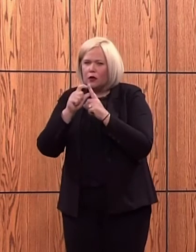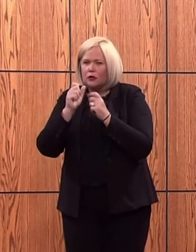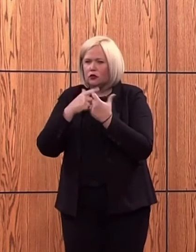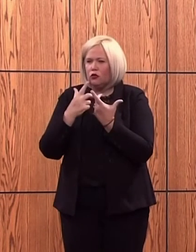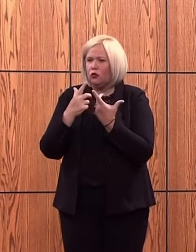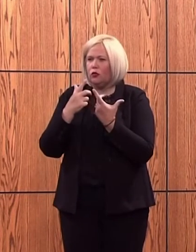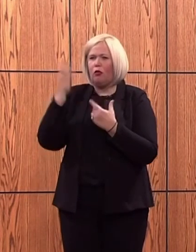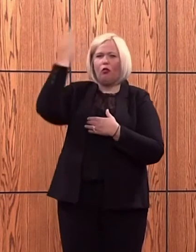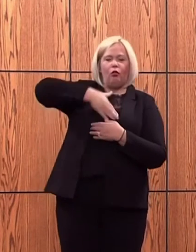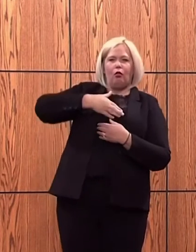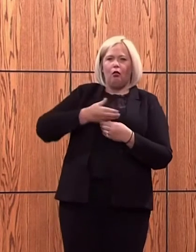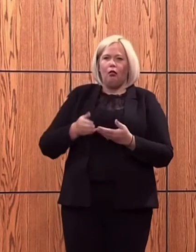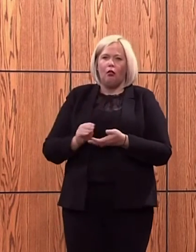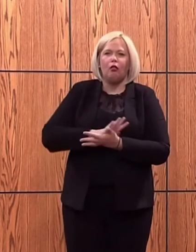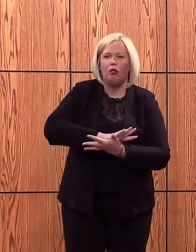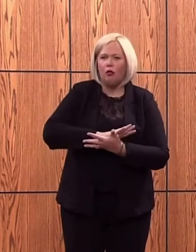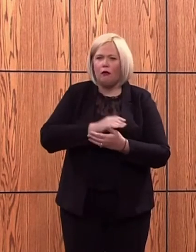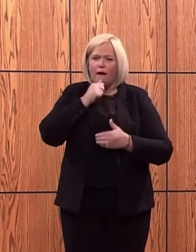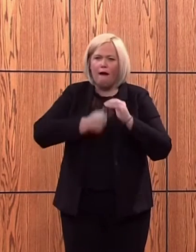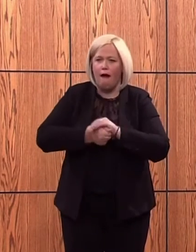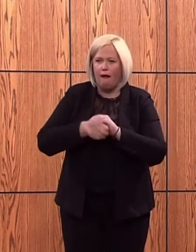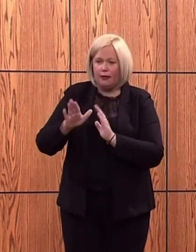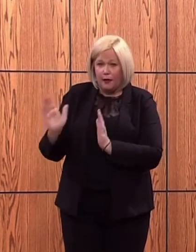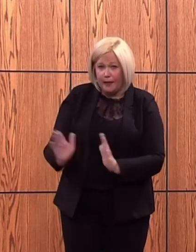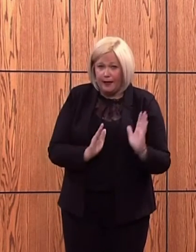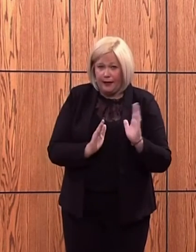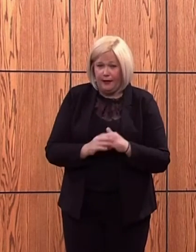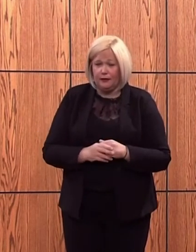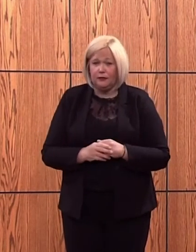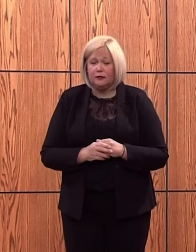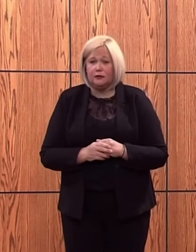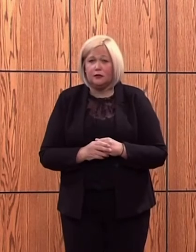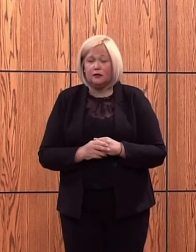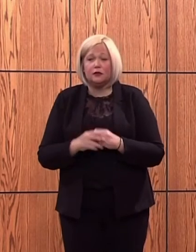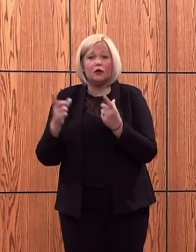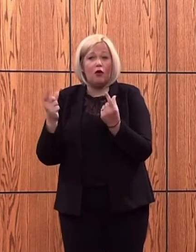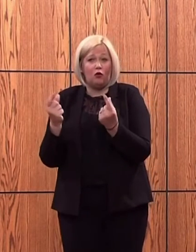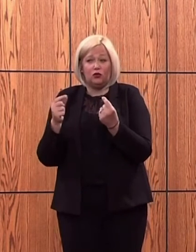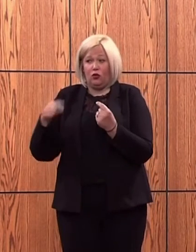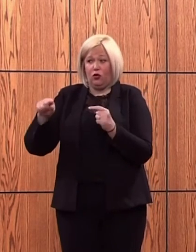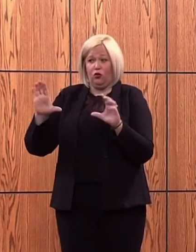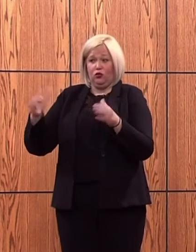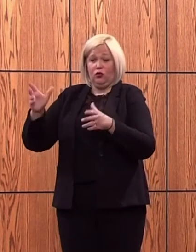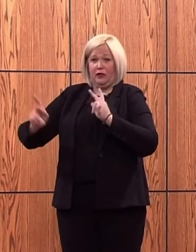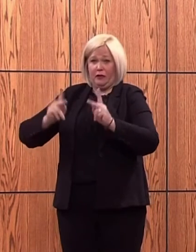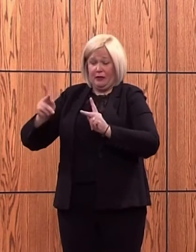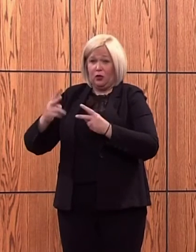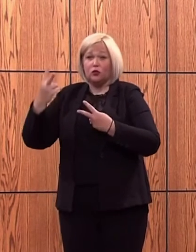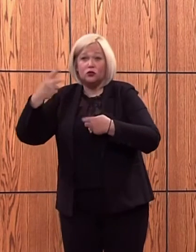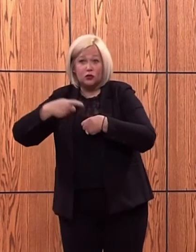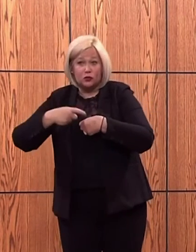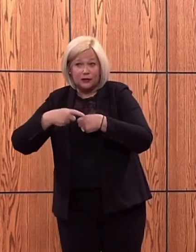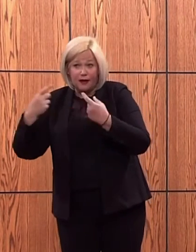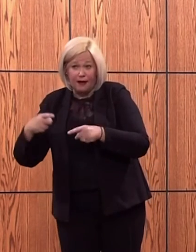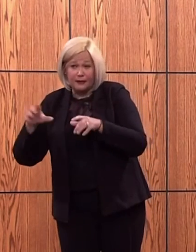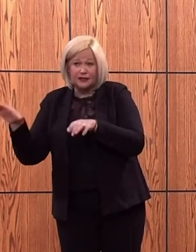Whitmer adalah seorang demokrat dan sering menjadi sasaran kritik Presiden Republik Donald Trump, termasuk atas langkahnya untuk menegakkan